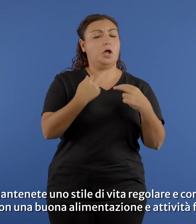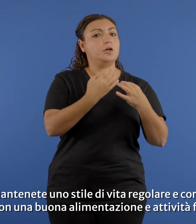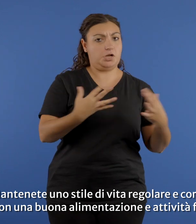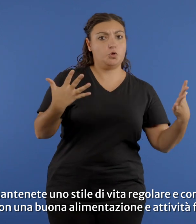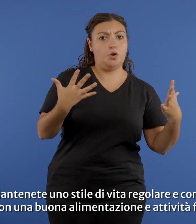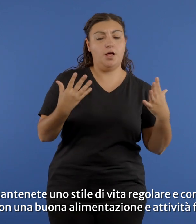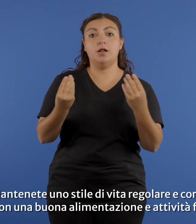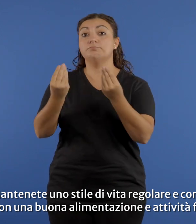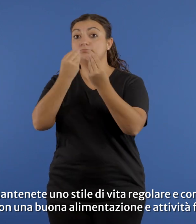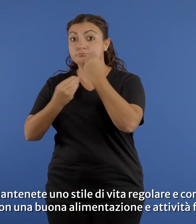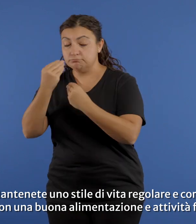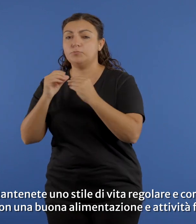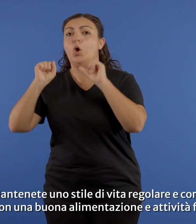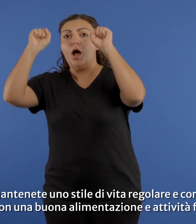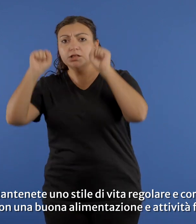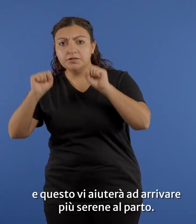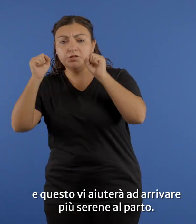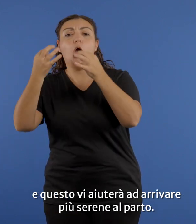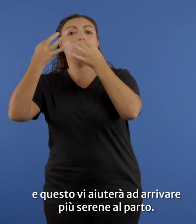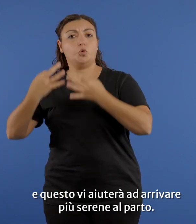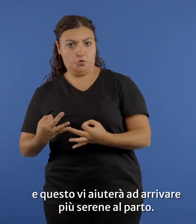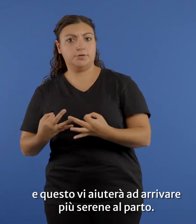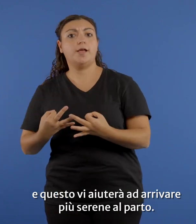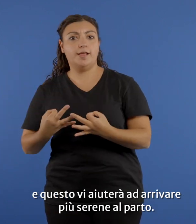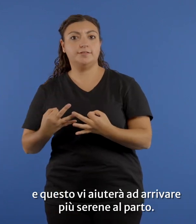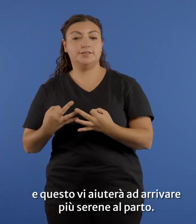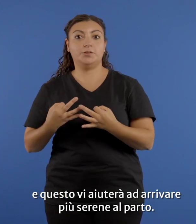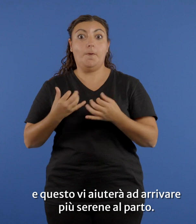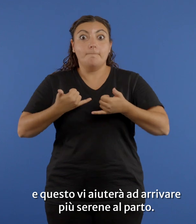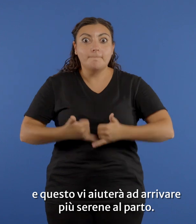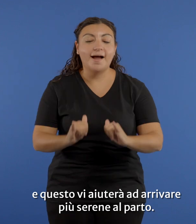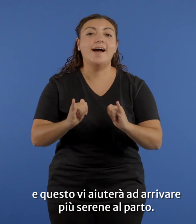buona alimentazione e attività fisica e questo vi aiuterà ad arrivare più sereni al parto.